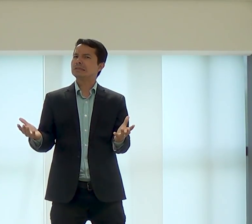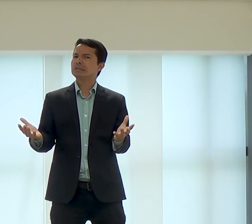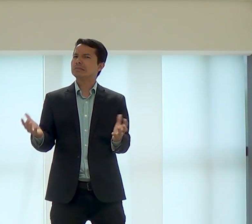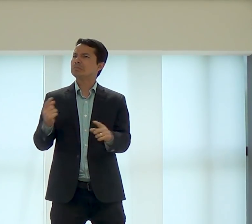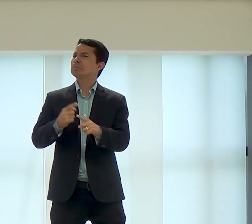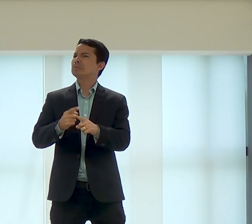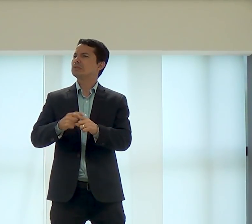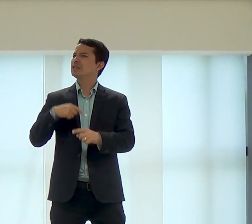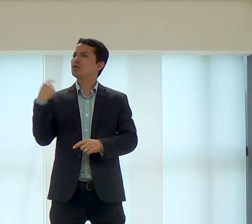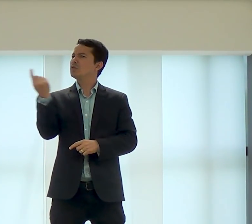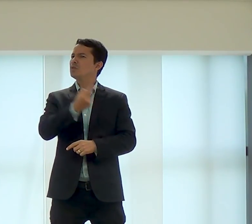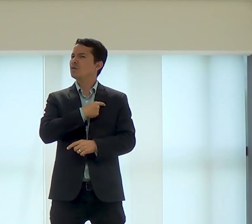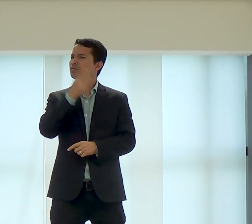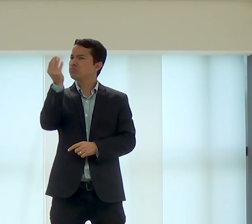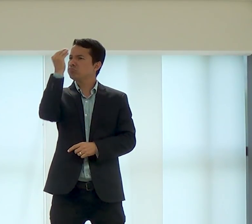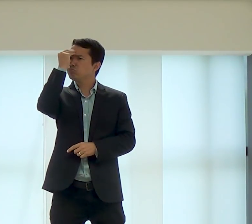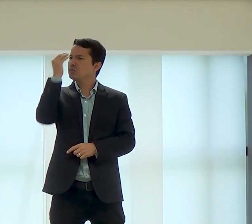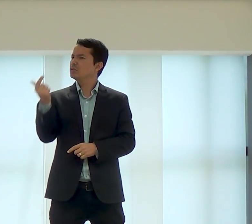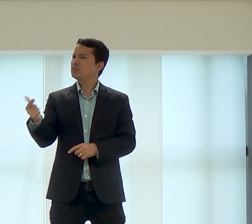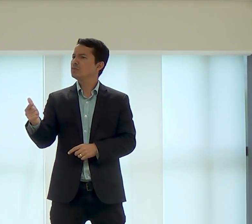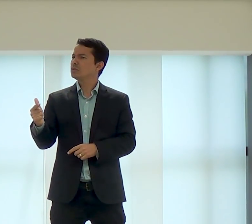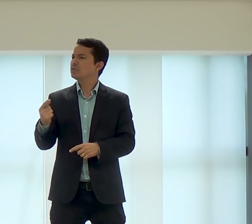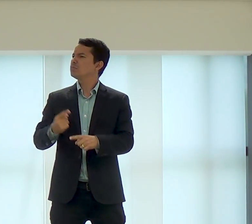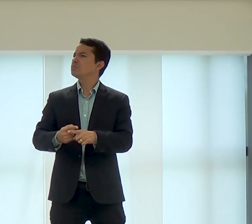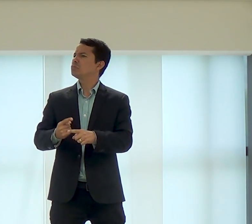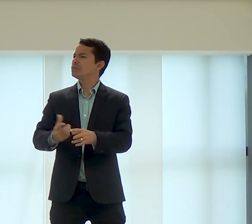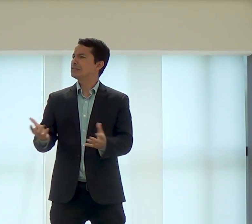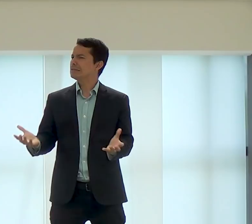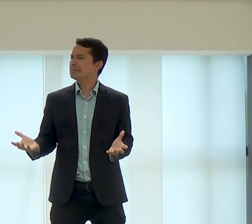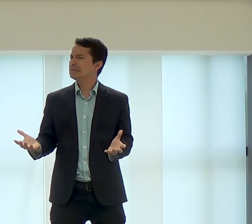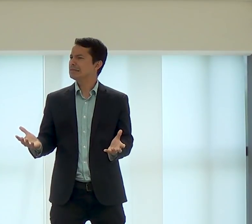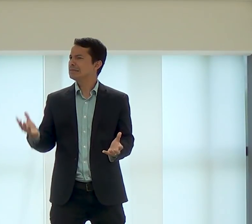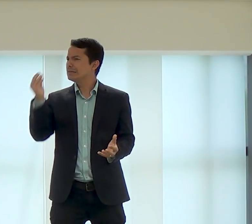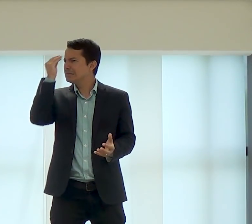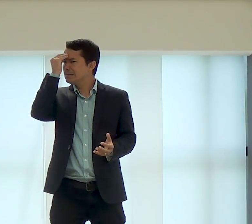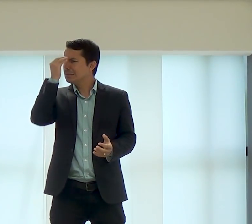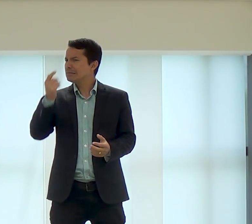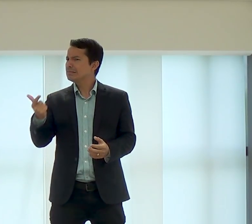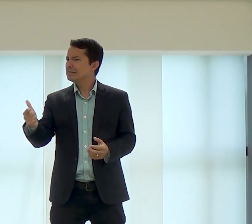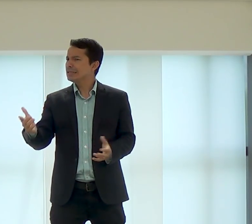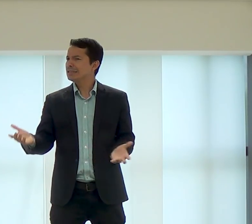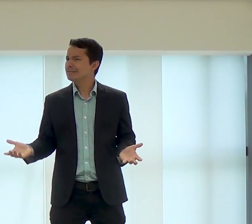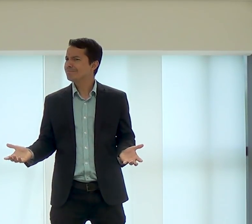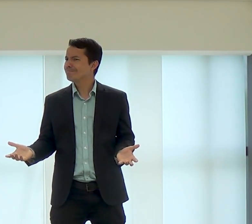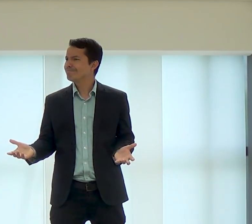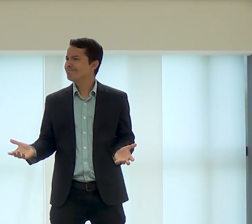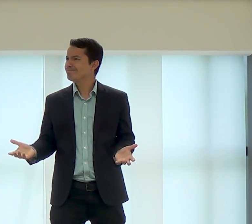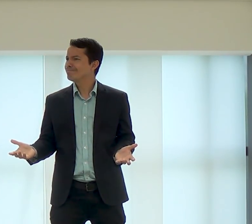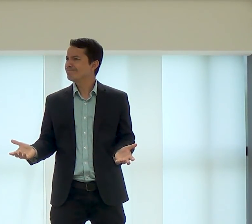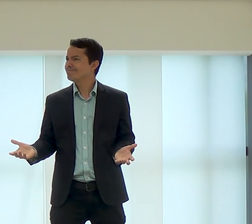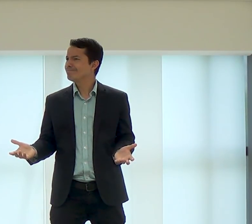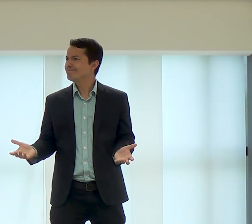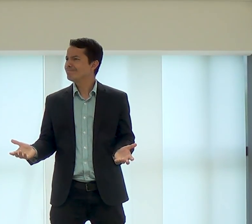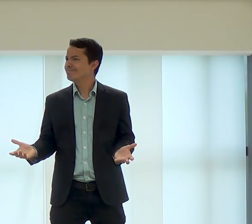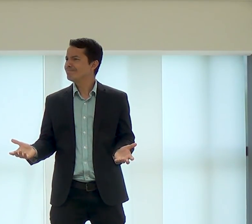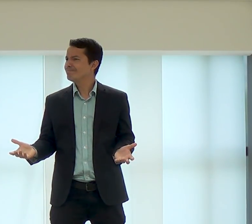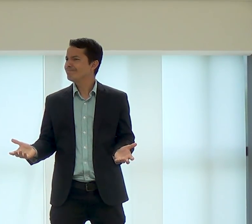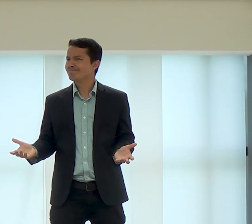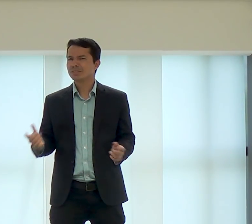e por que os outros não conseguem decorar, não tem esse exercício, não sabe,